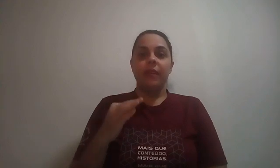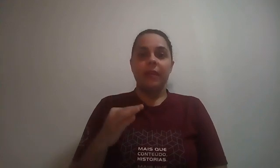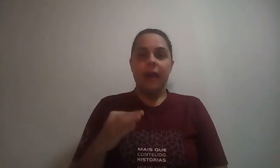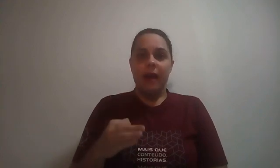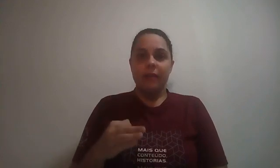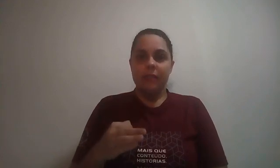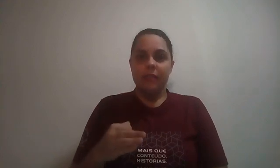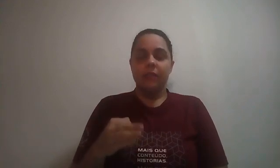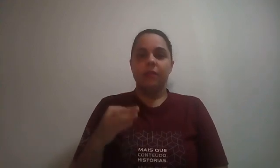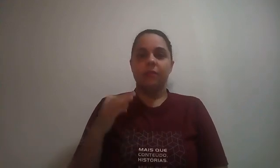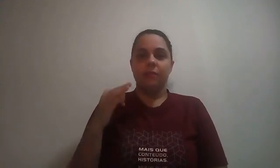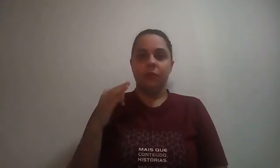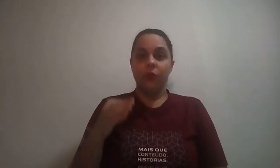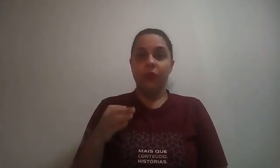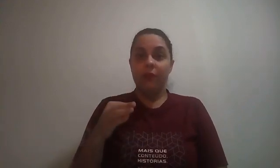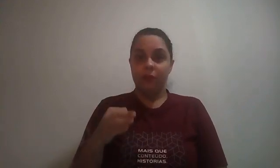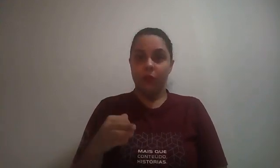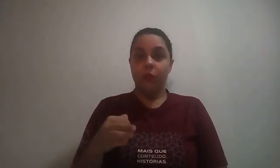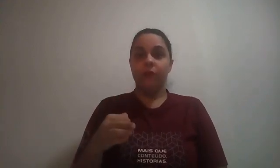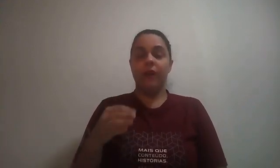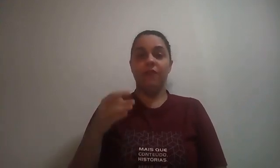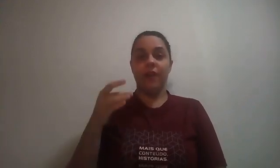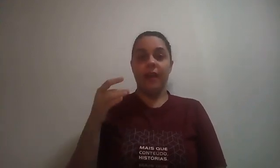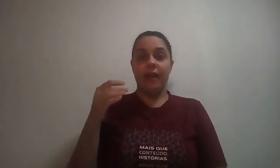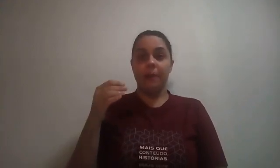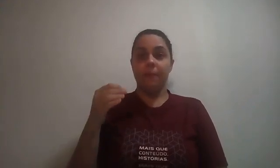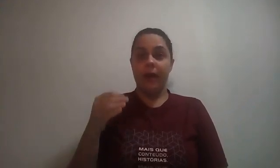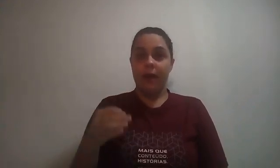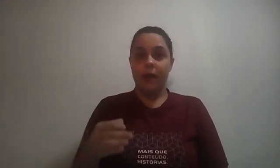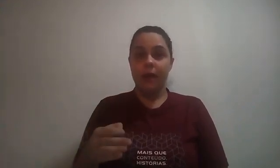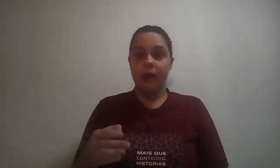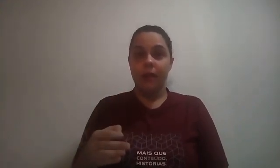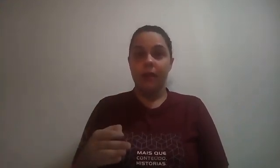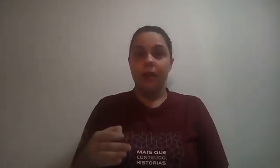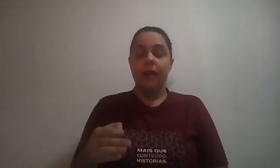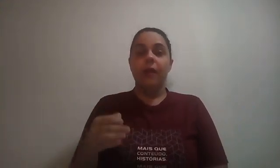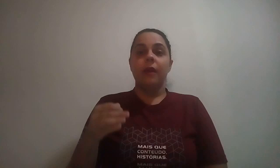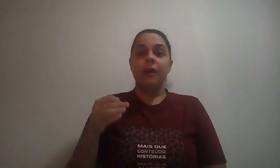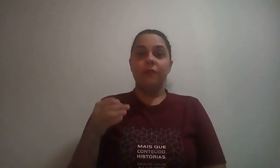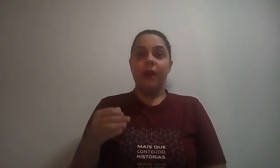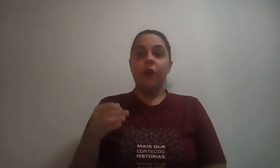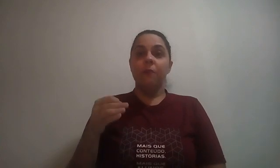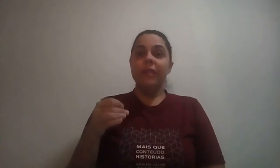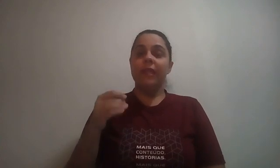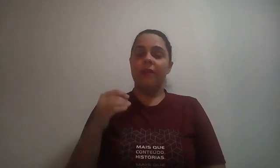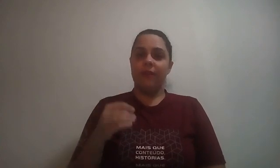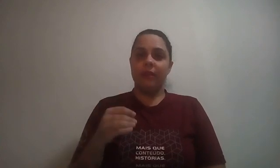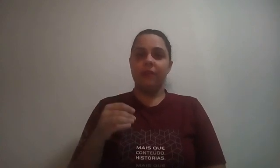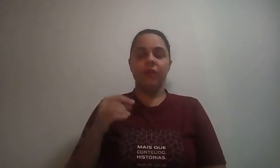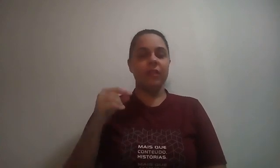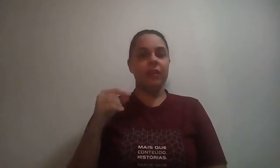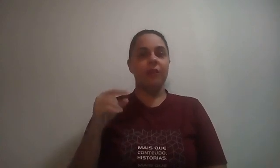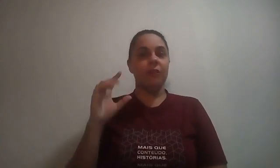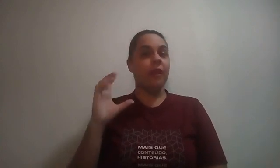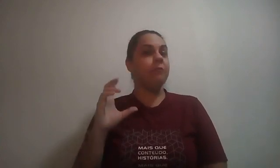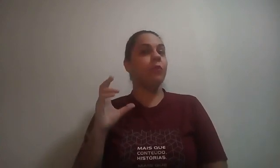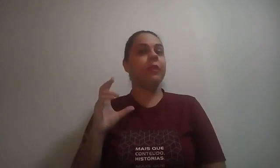em casa, por favor, vai ficar em pé e vai observar. Se você não tem muita